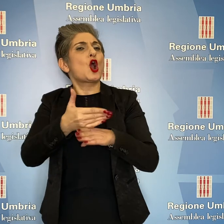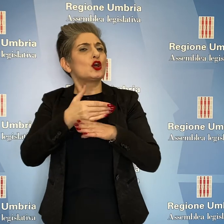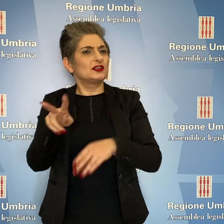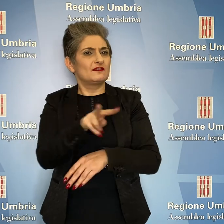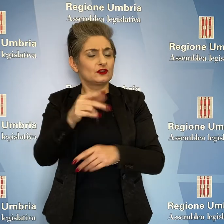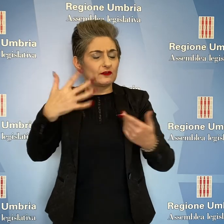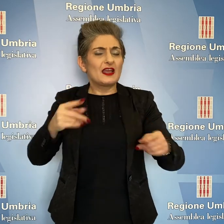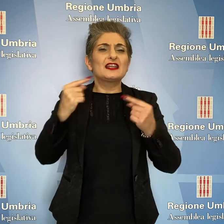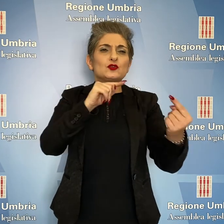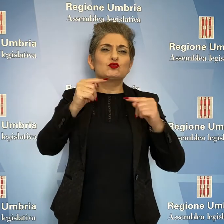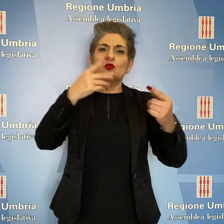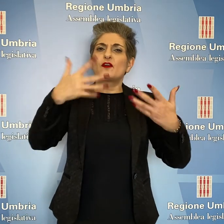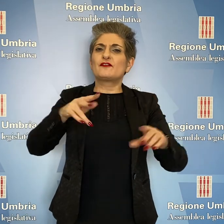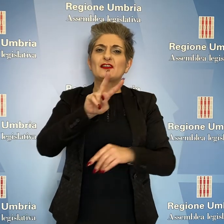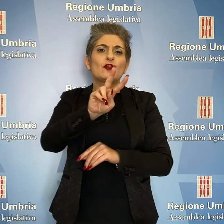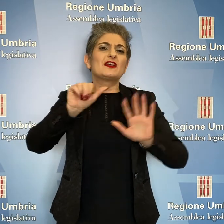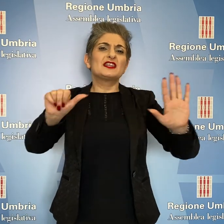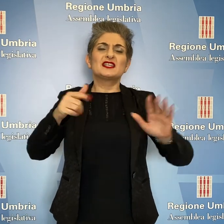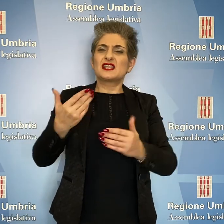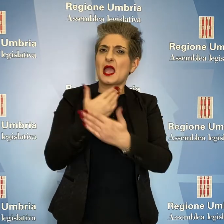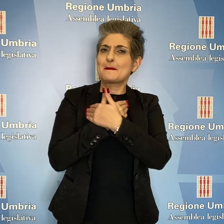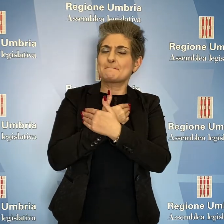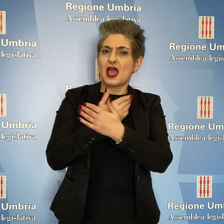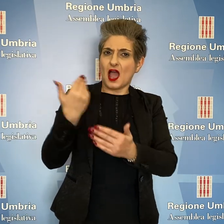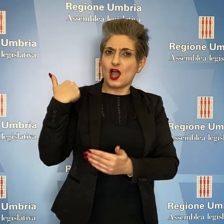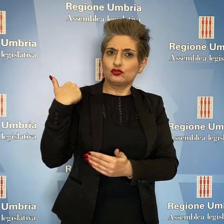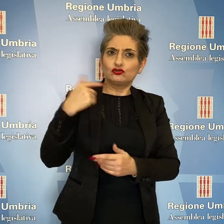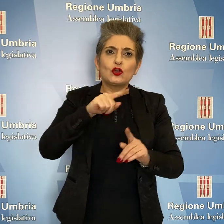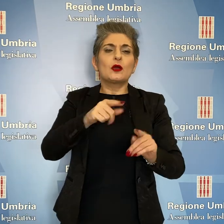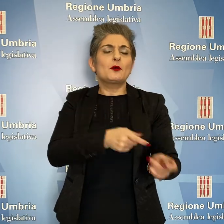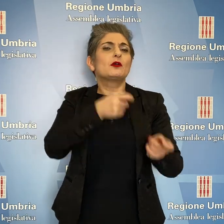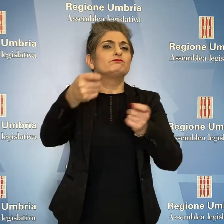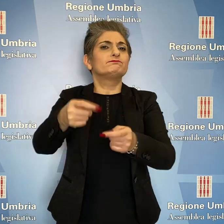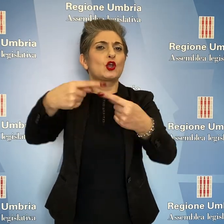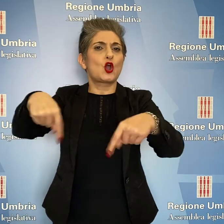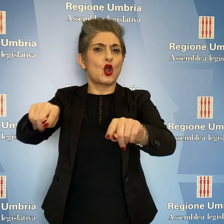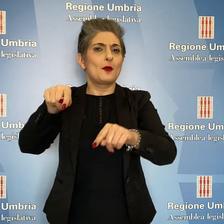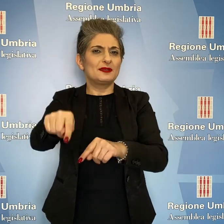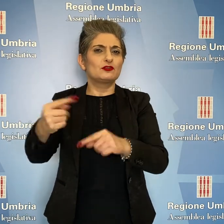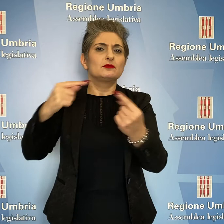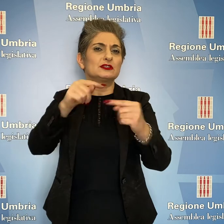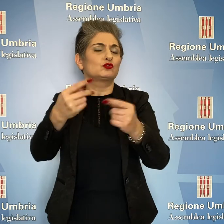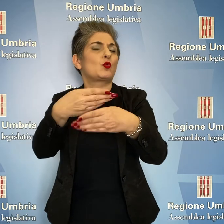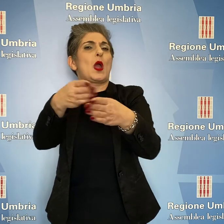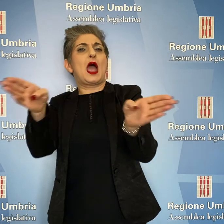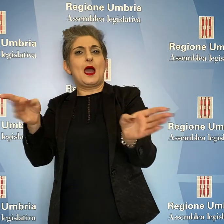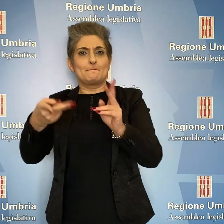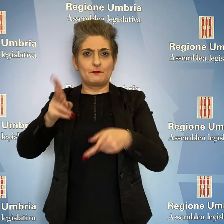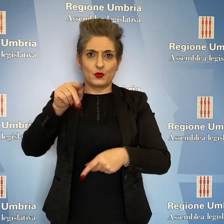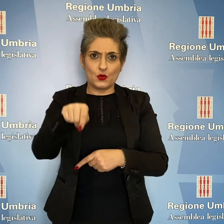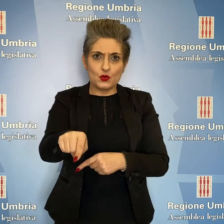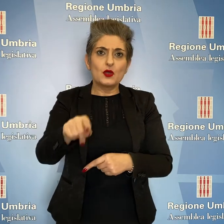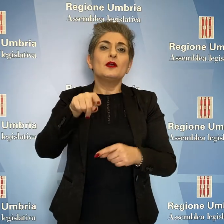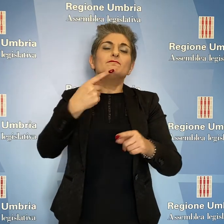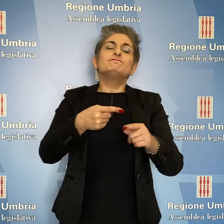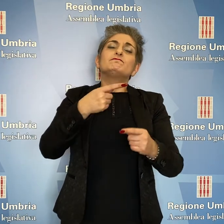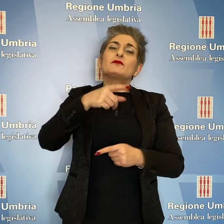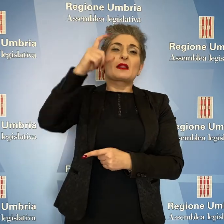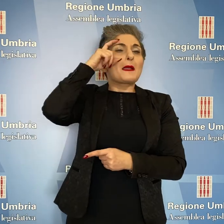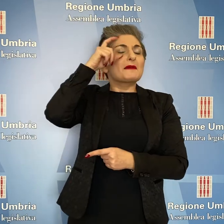stato discusso in aula lo scorso 26 maggio e rimandato in commissione per una più ampia discussione. Illustrando l'atto in aula,